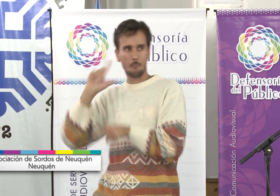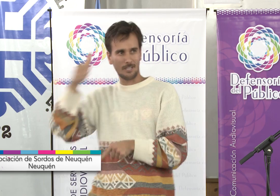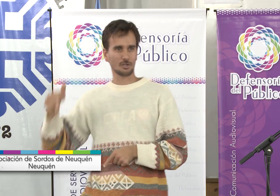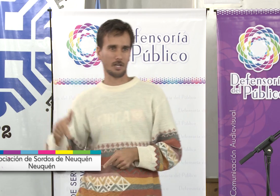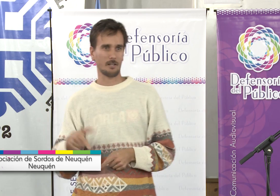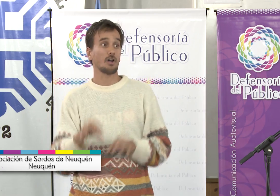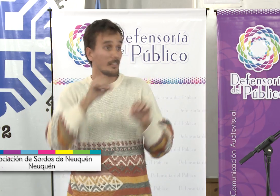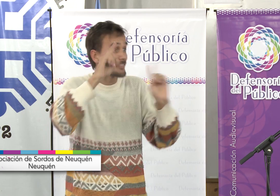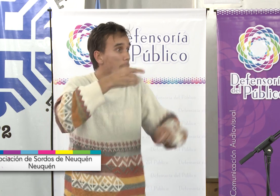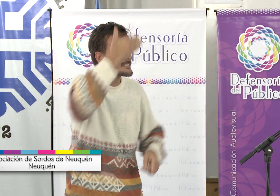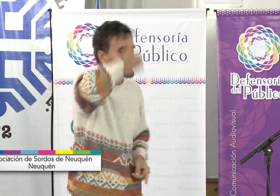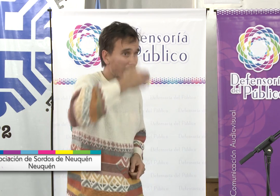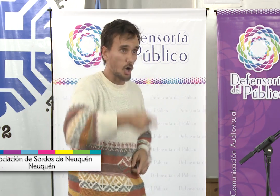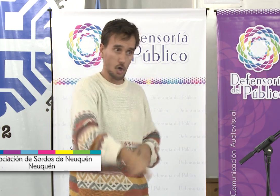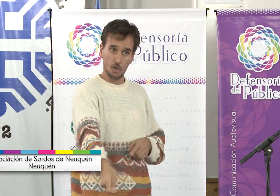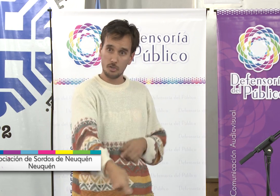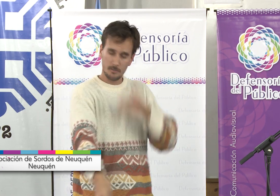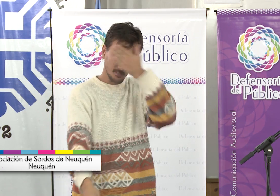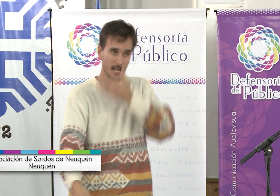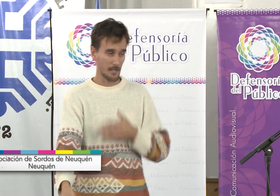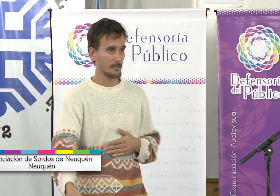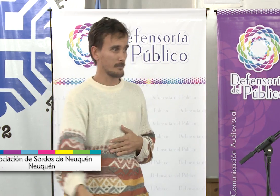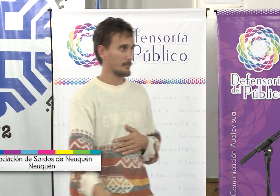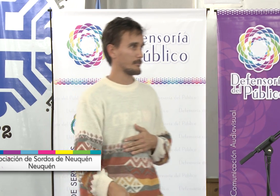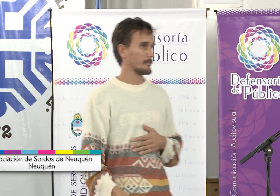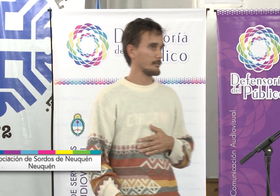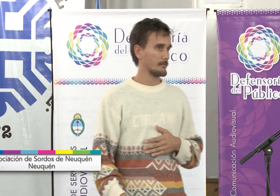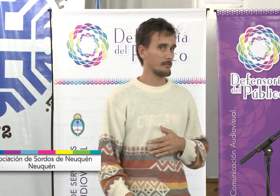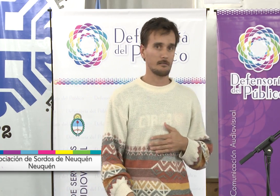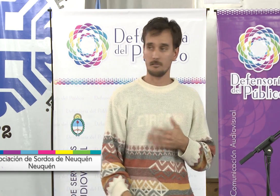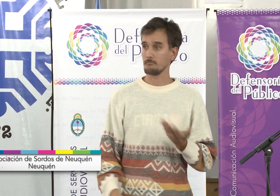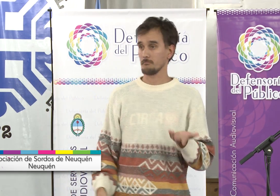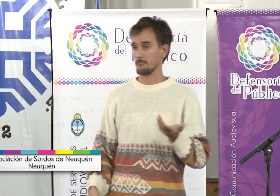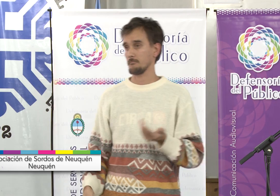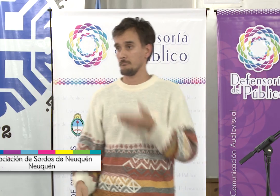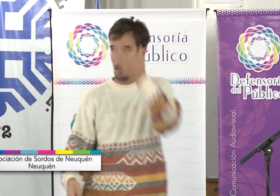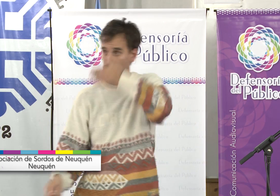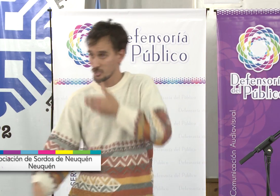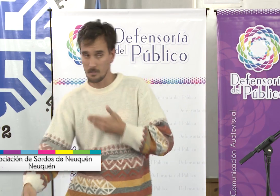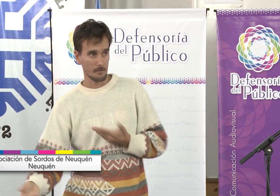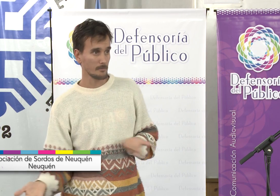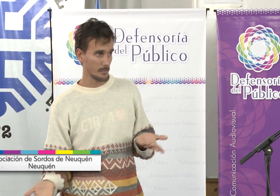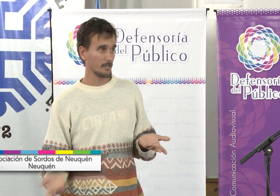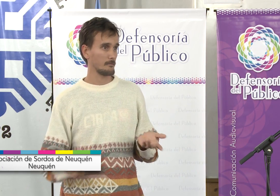Nos interesa que ustedes trabajen también para nosotros, para las personas ciegas.